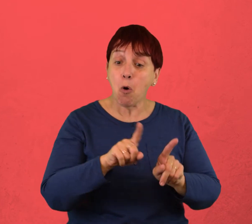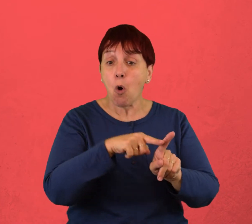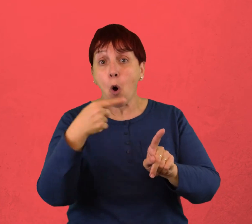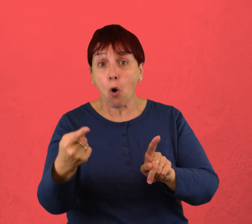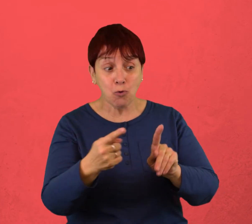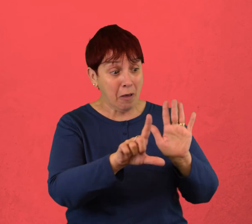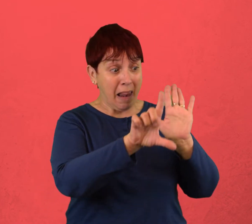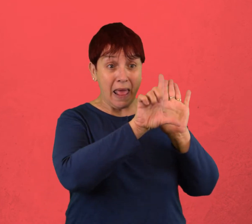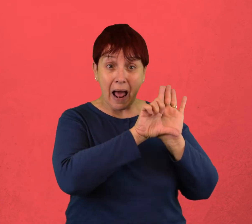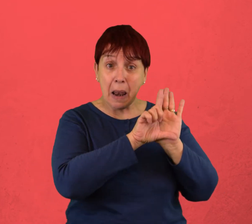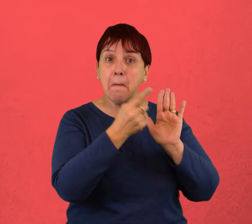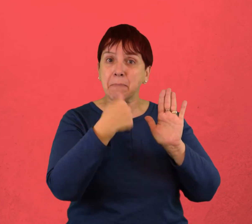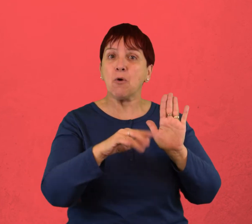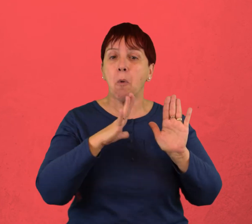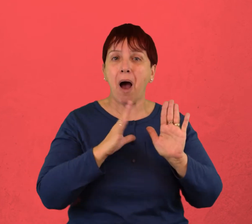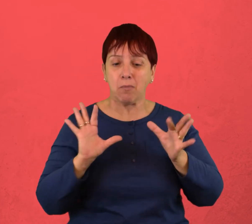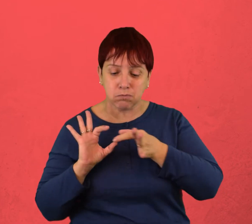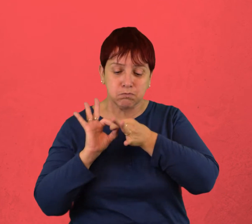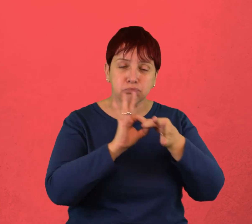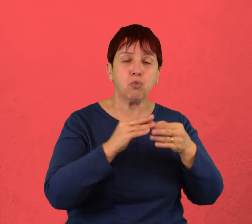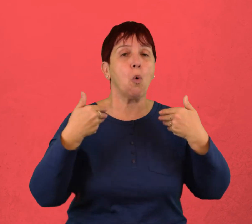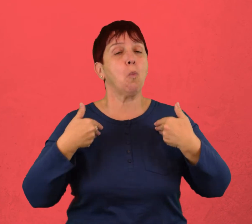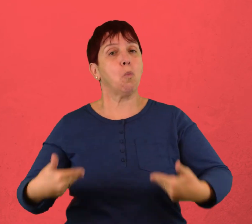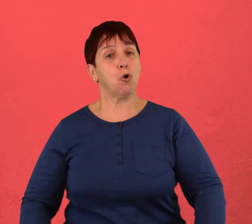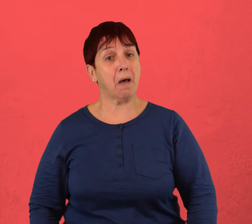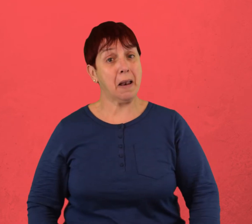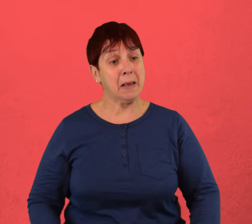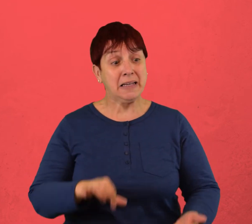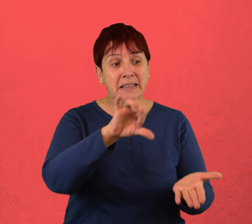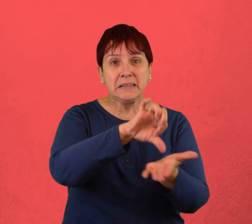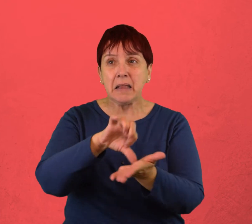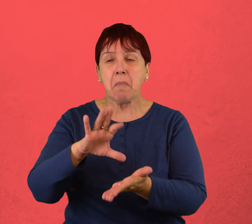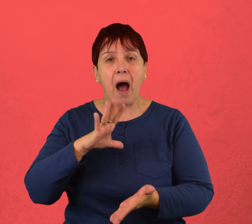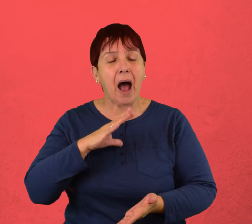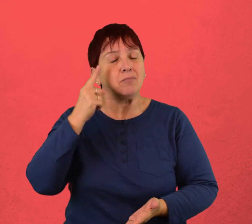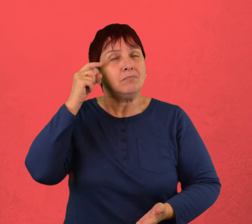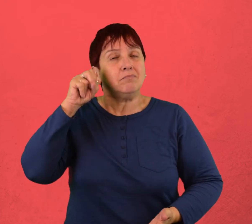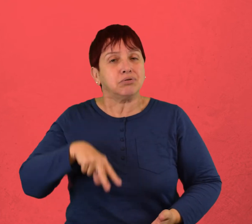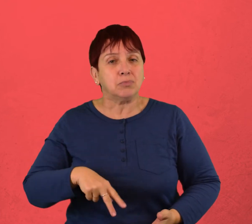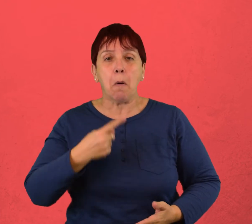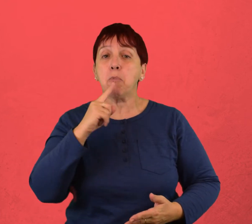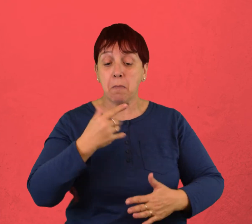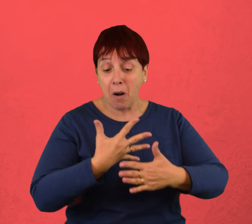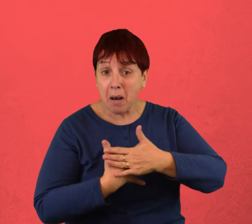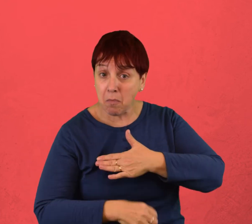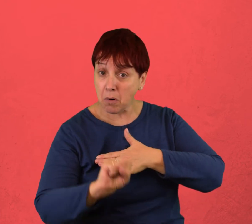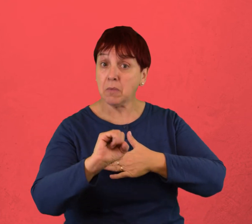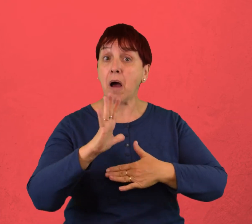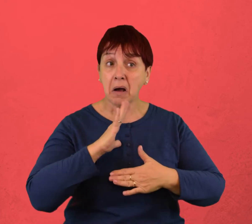que es legal es inmoral para determinados sistemas de creencias. El aborto es legal en muchos